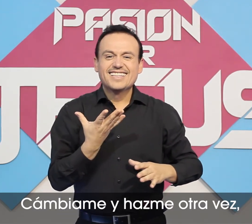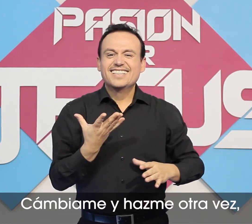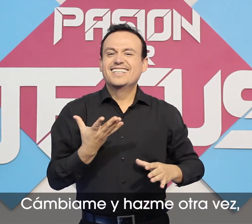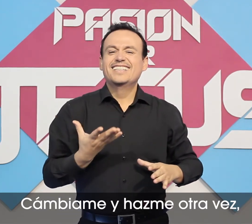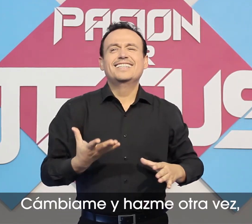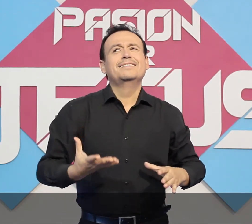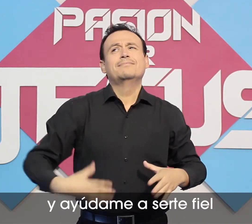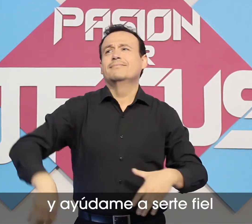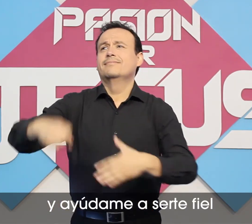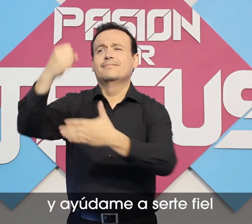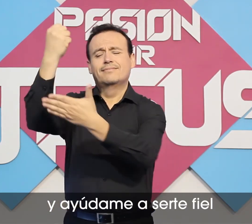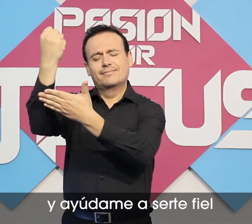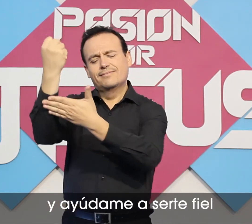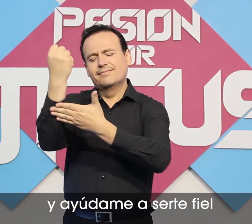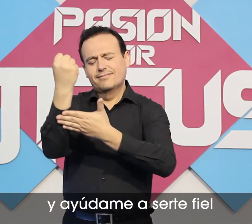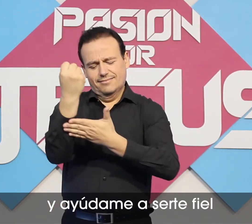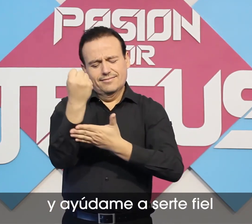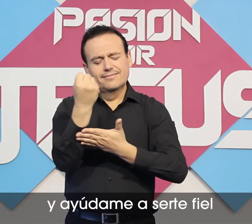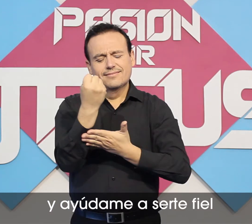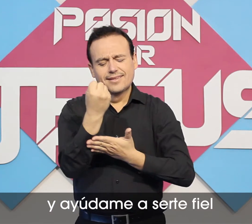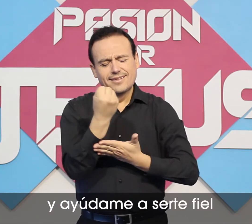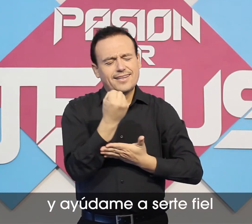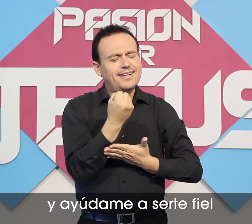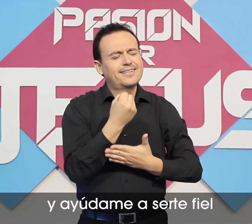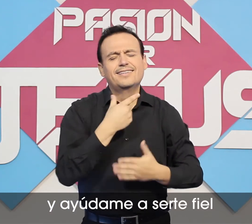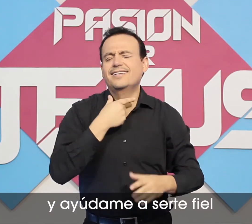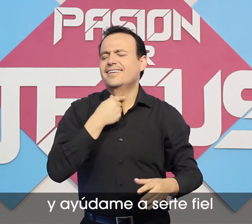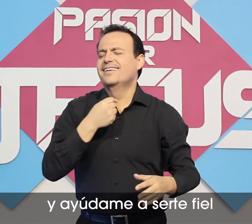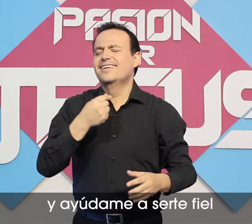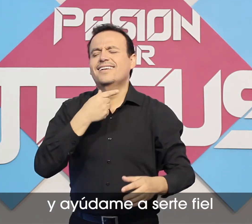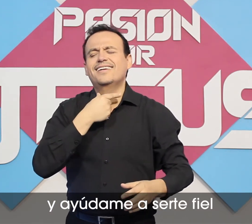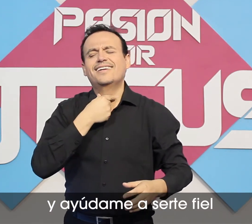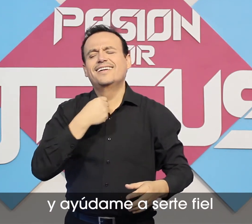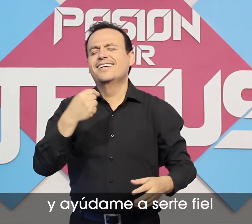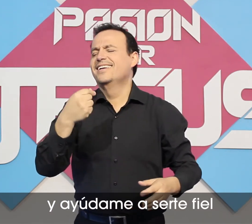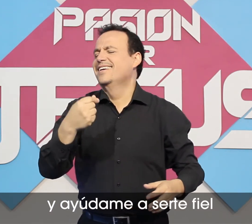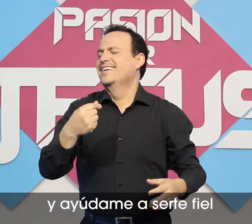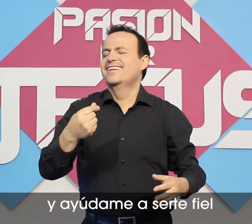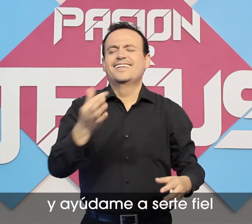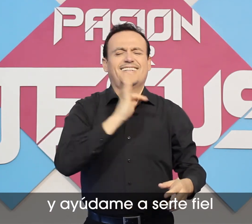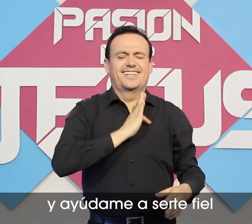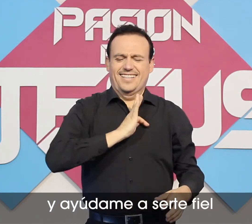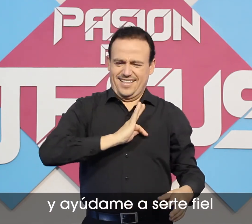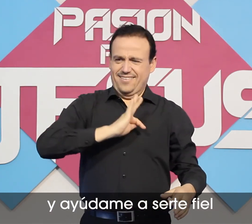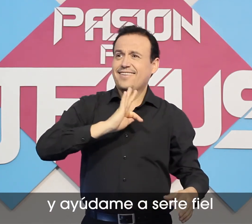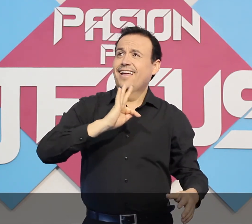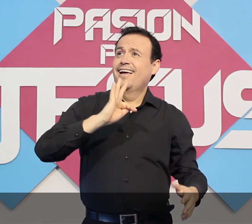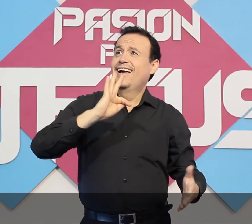Y ayúdame a ser de fiel